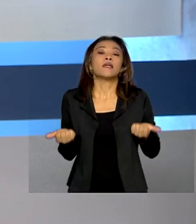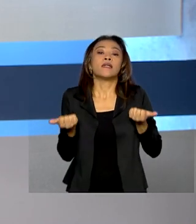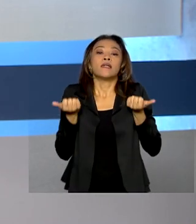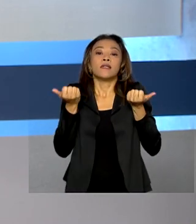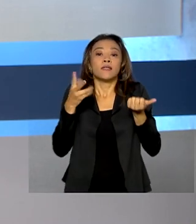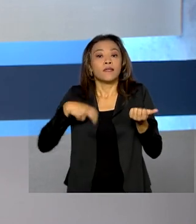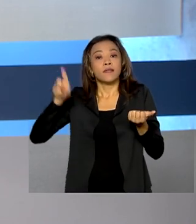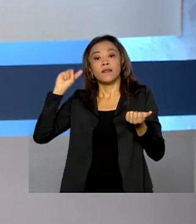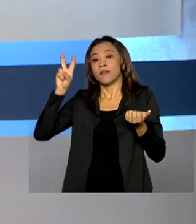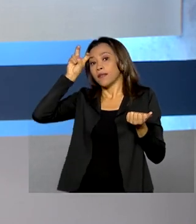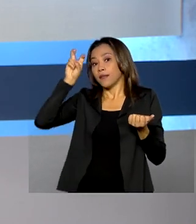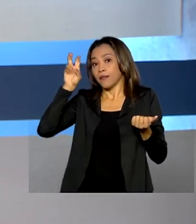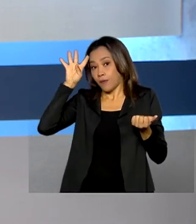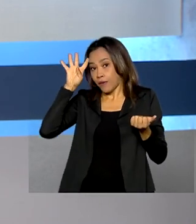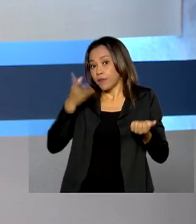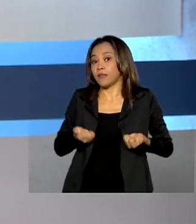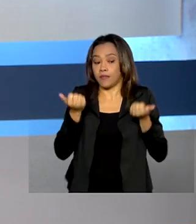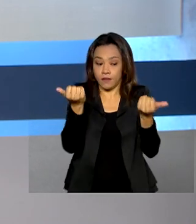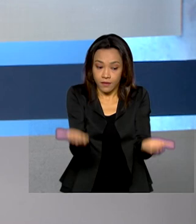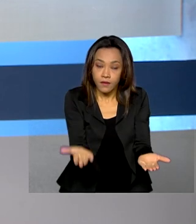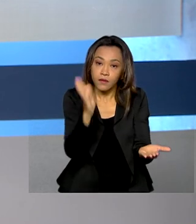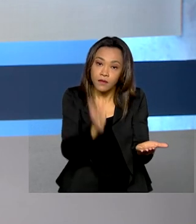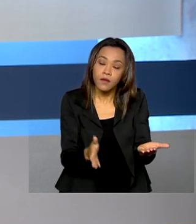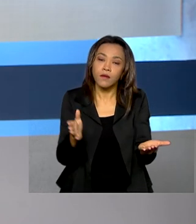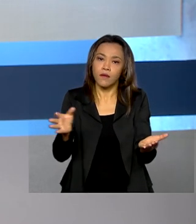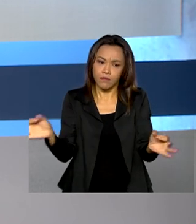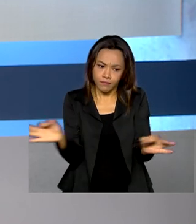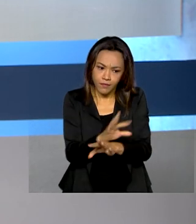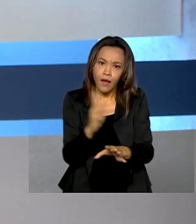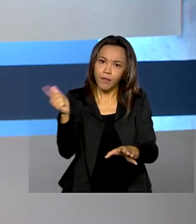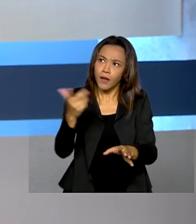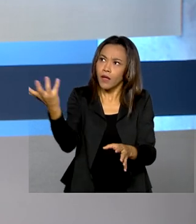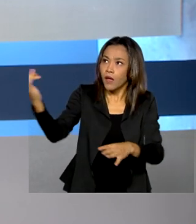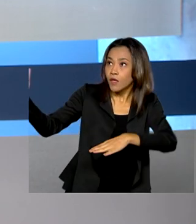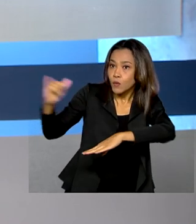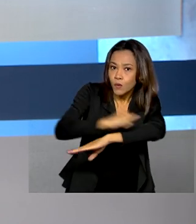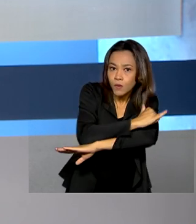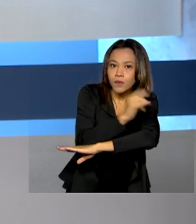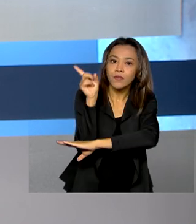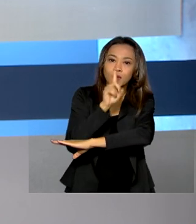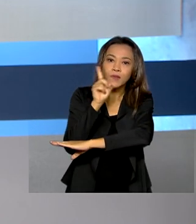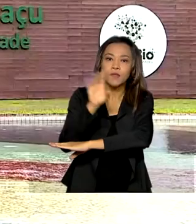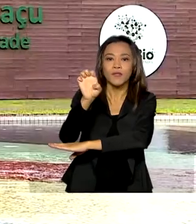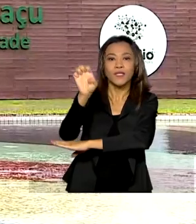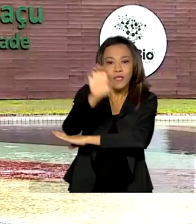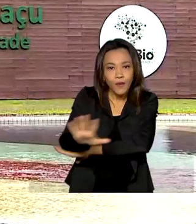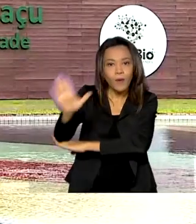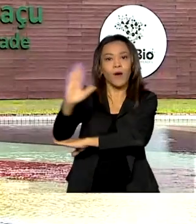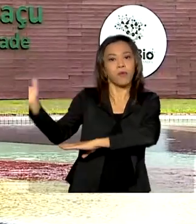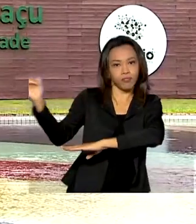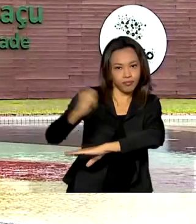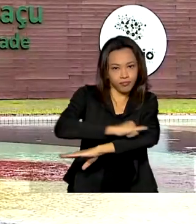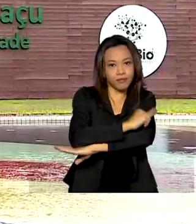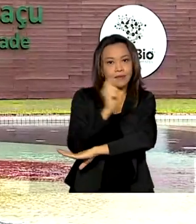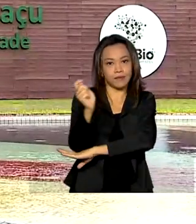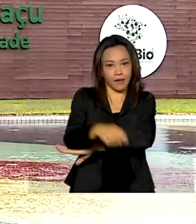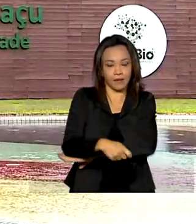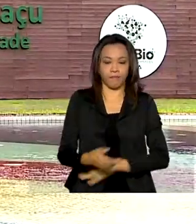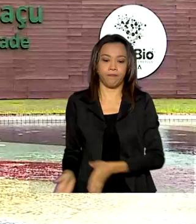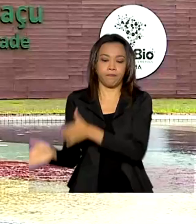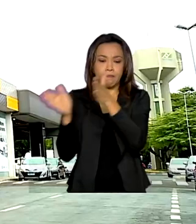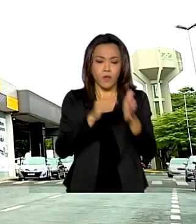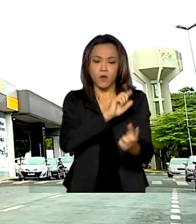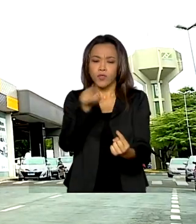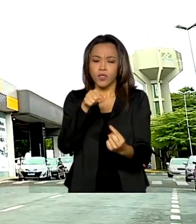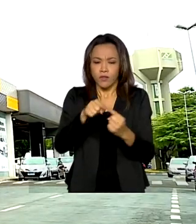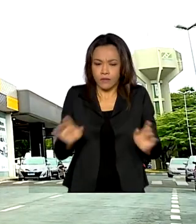pista de pouso e decolagem. O terminal agora vai poder receber voos dos Estados Unidos e Europa. Fomentar o turismo na